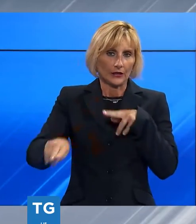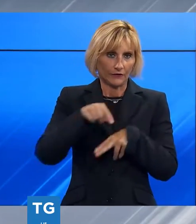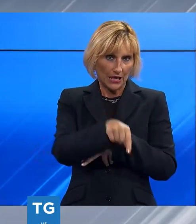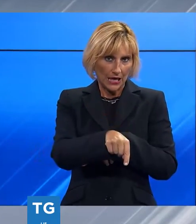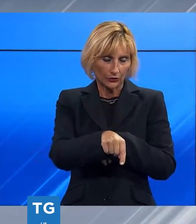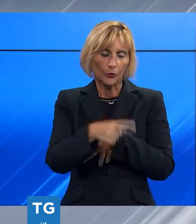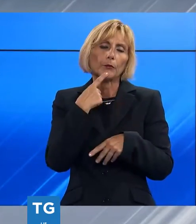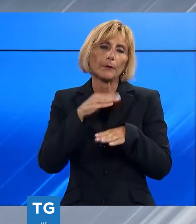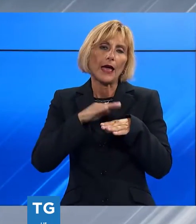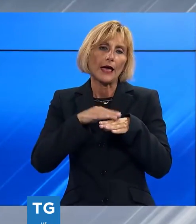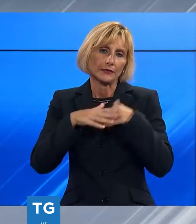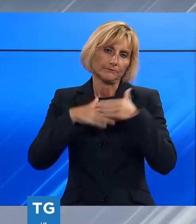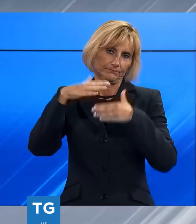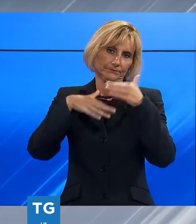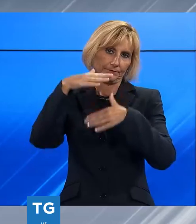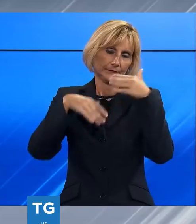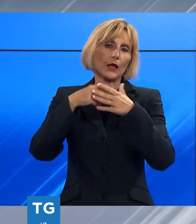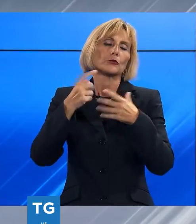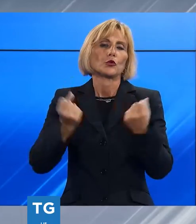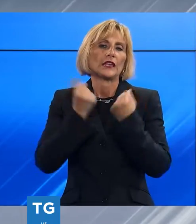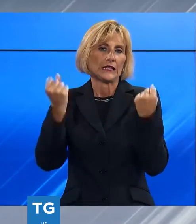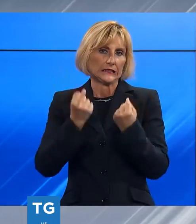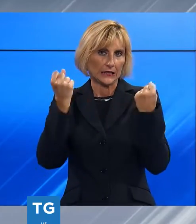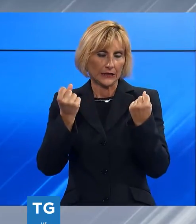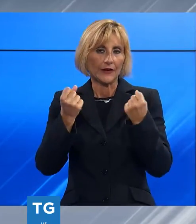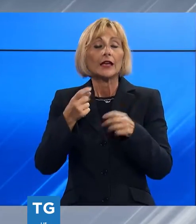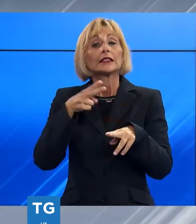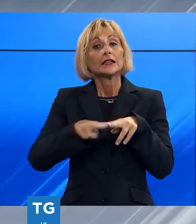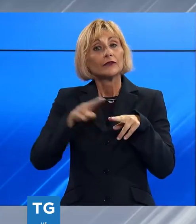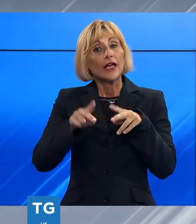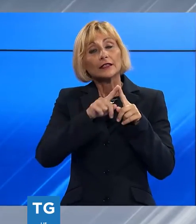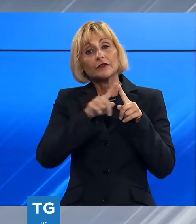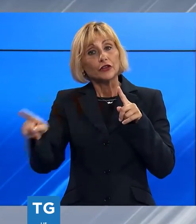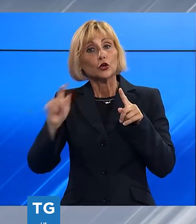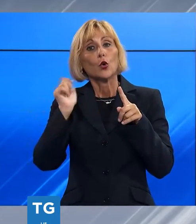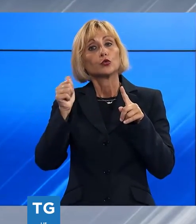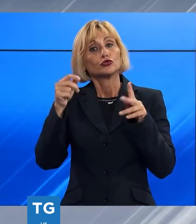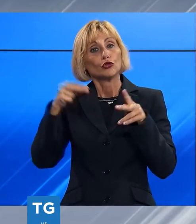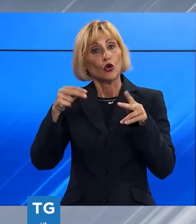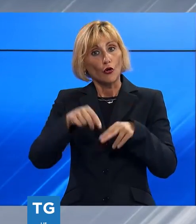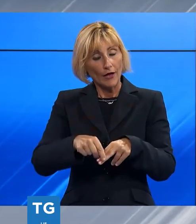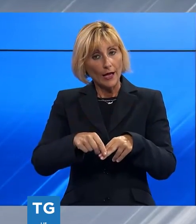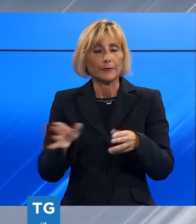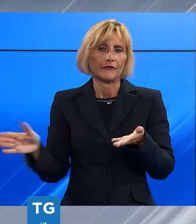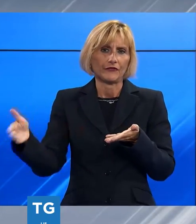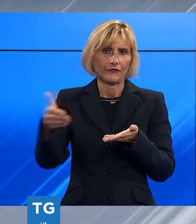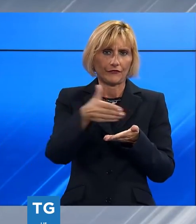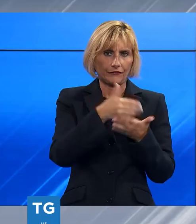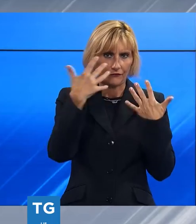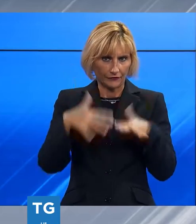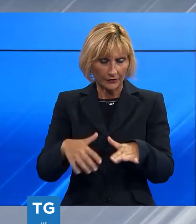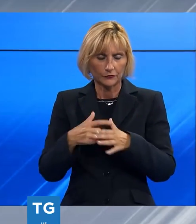successivamente lo svolgersi delle iniziative, divieti che termineranno l'11 novembre per consentire la rimozione delle strutture.